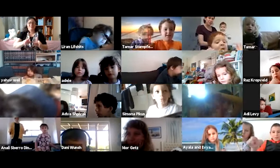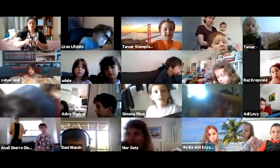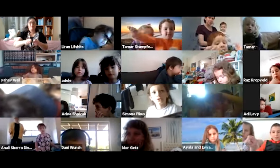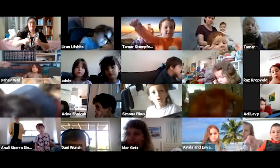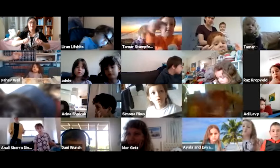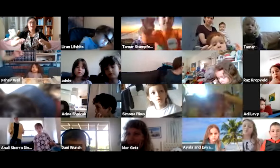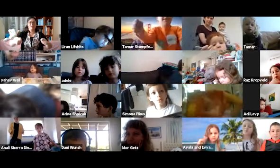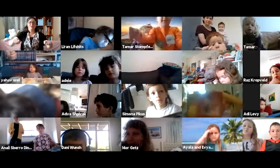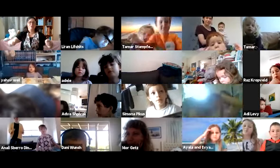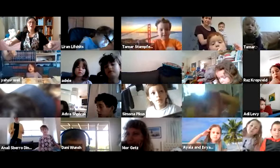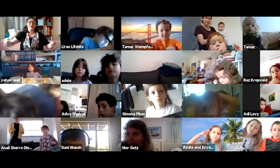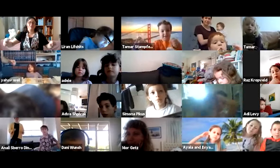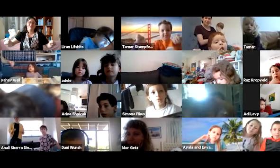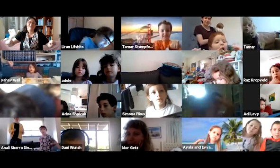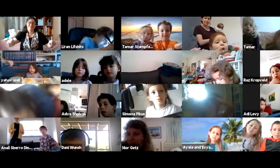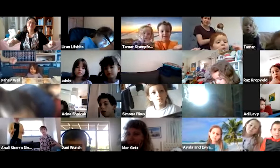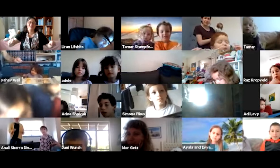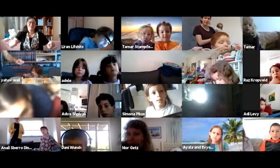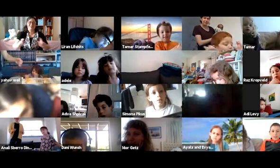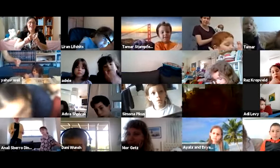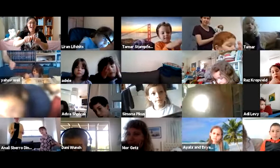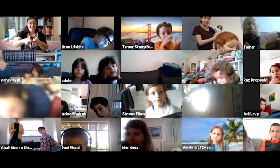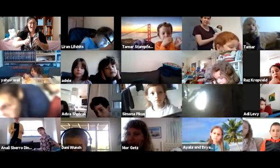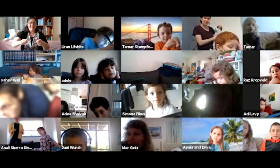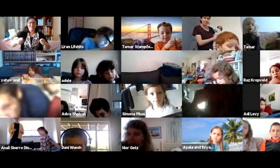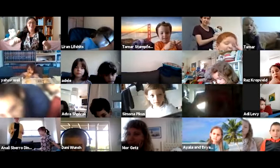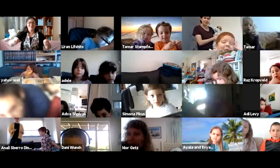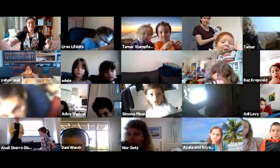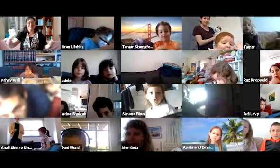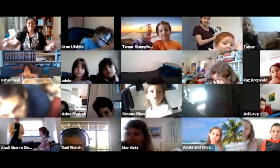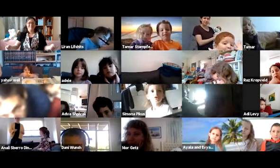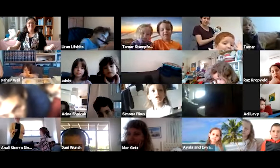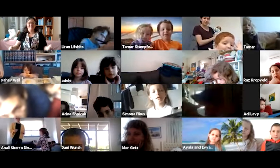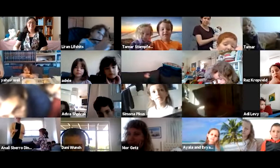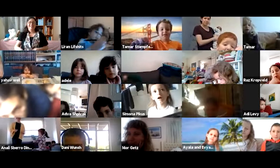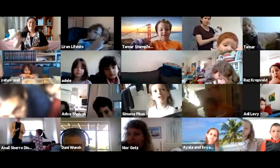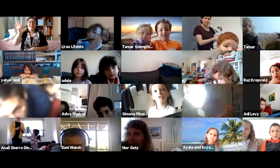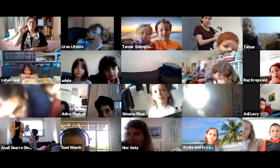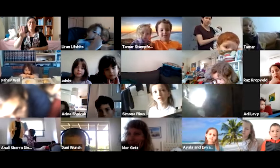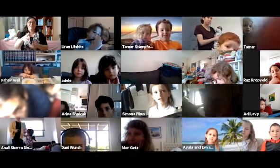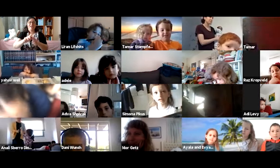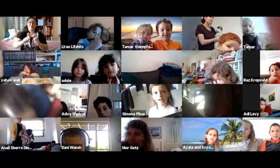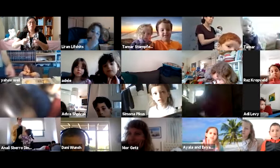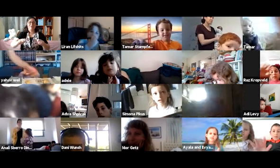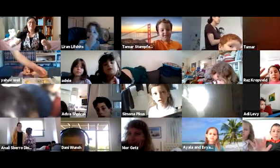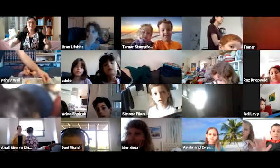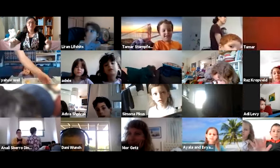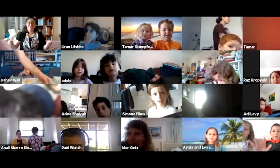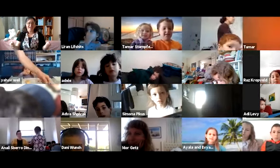כשאנחנו מדברים על חמישה חומשי תורה, אנחנו גוללים. חמישה חומשי תורה.